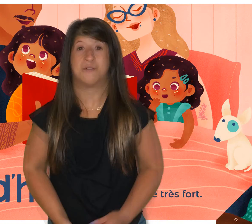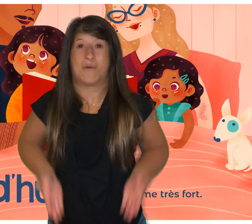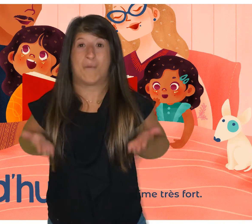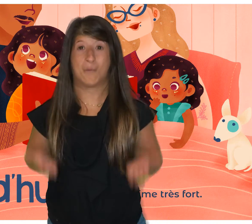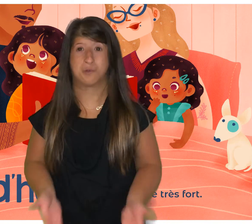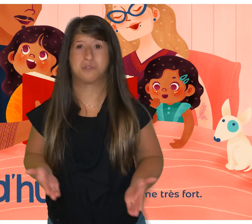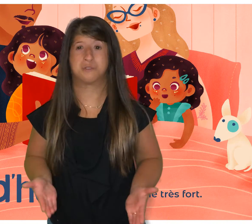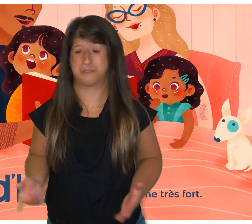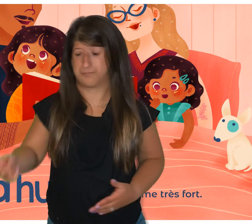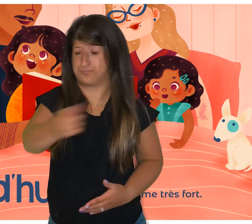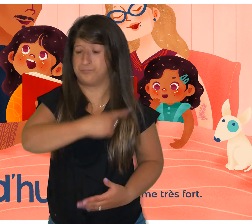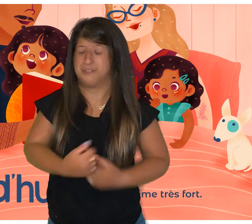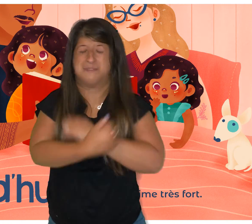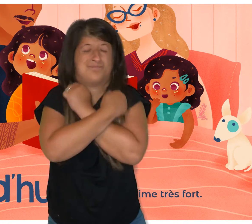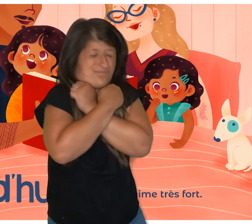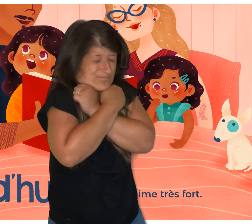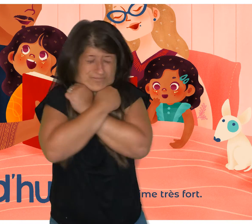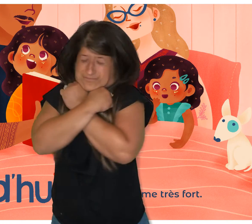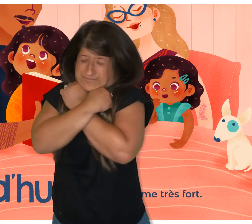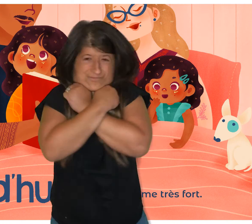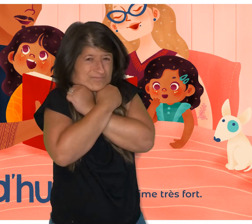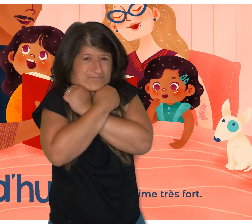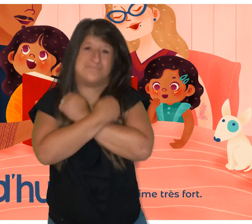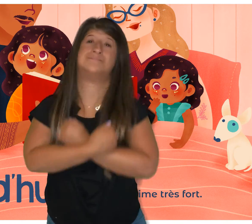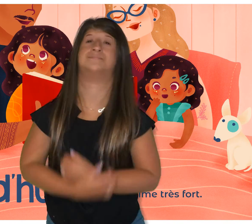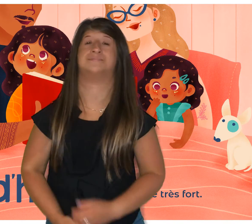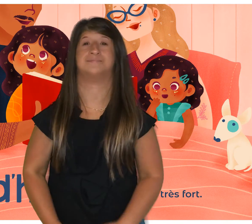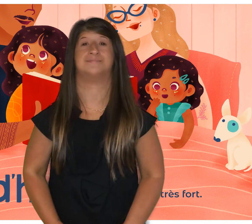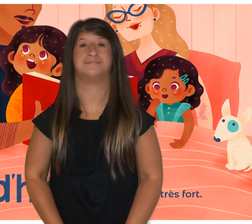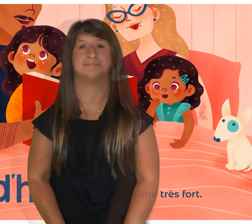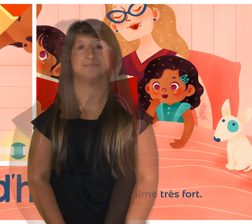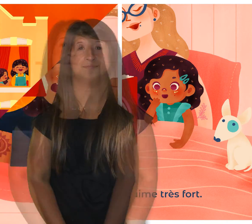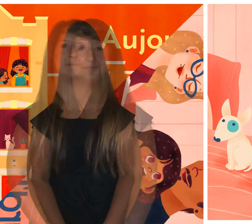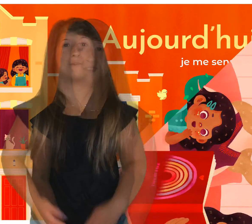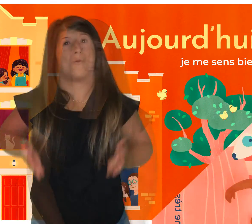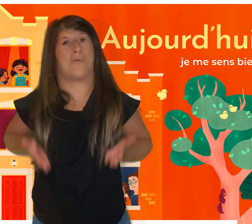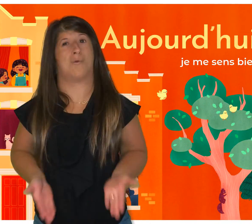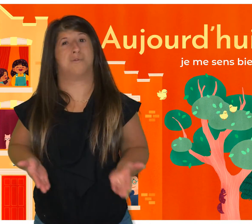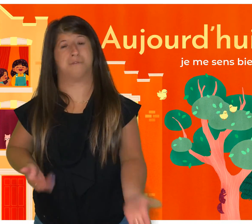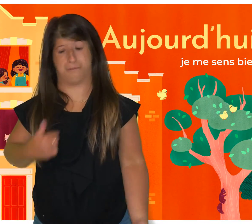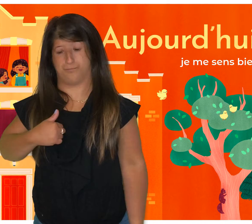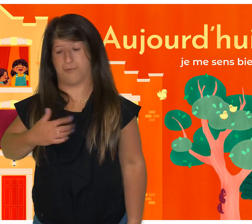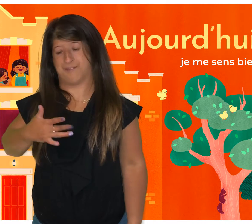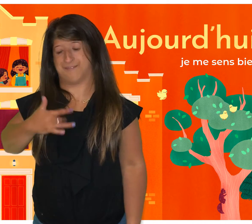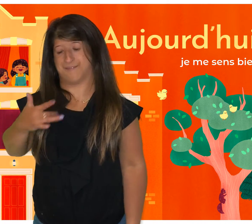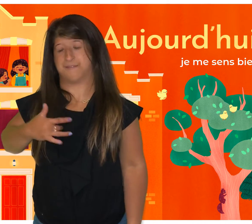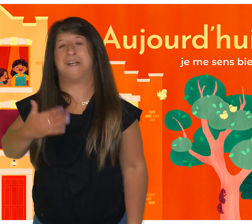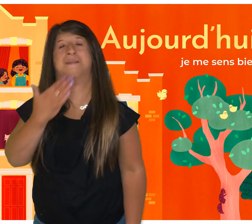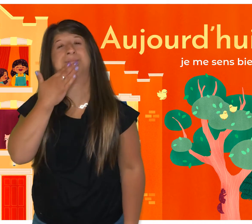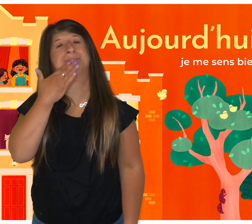Aujourd'hui, on s'aime très fort. Aujourd'hui, je me sens bien.